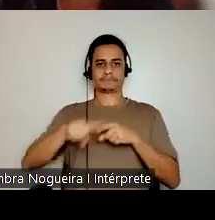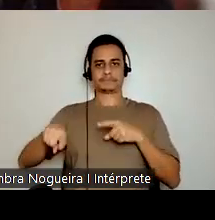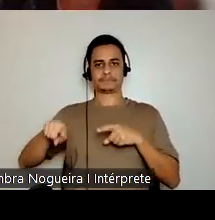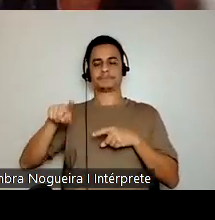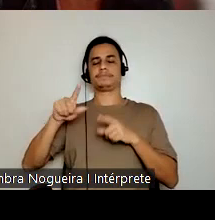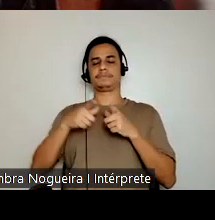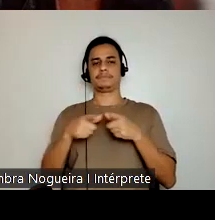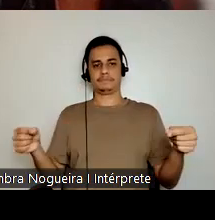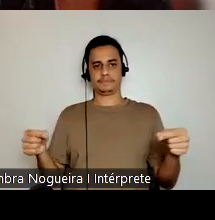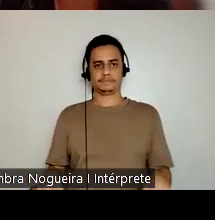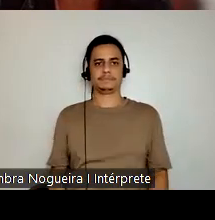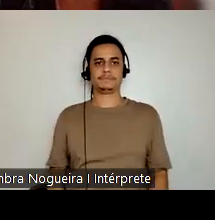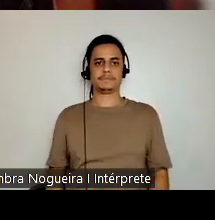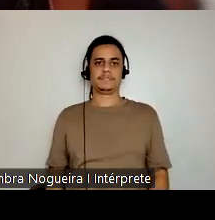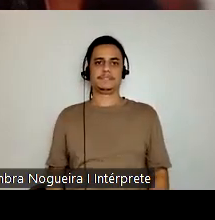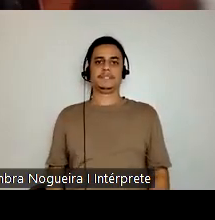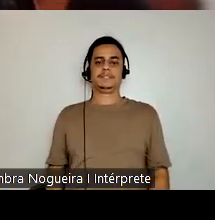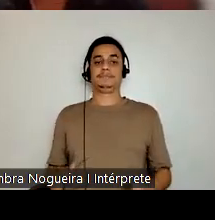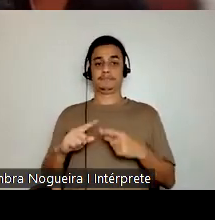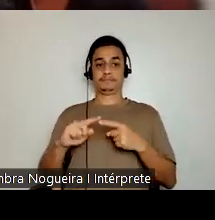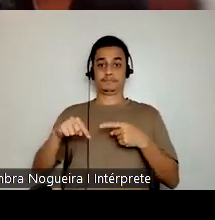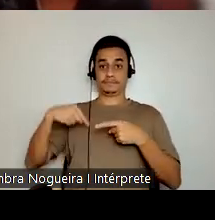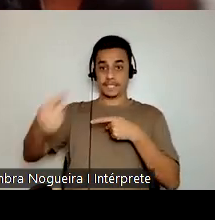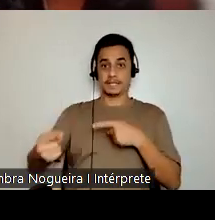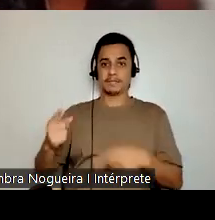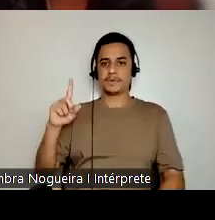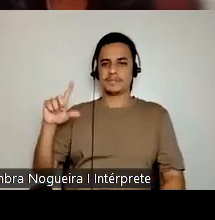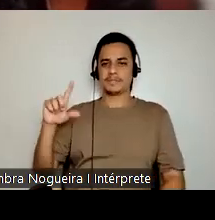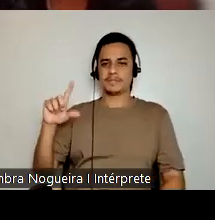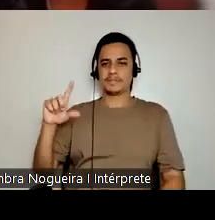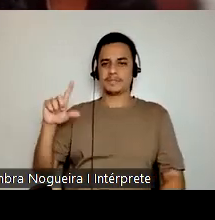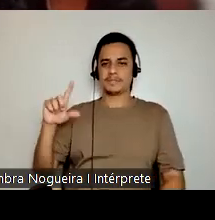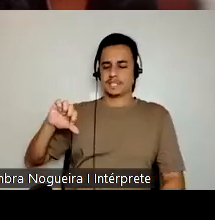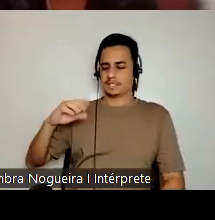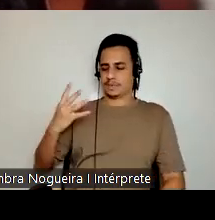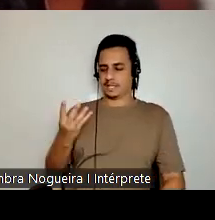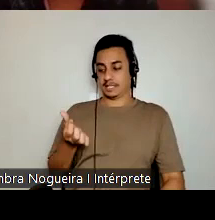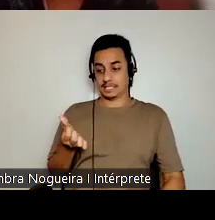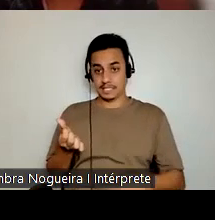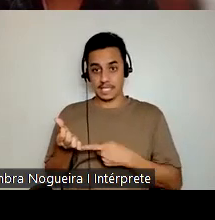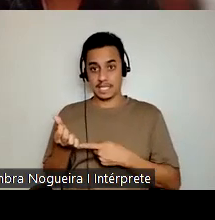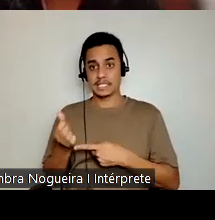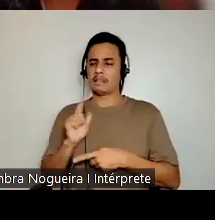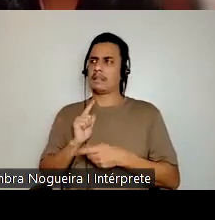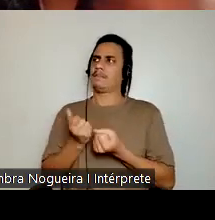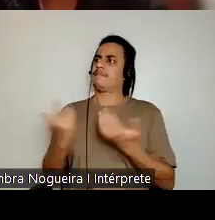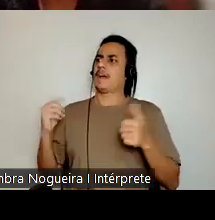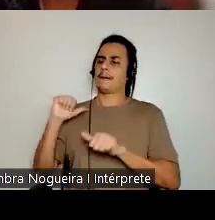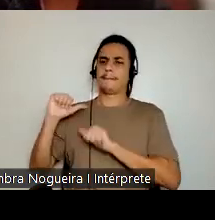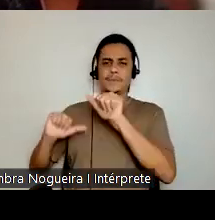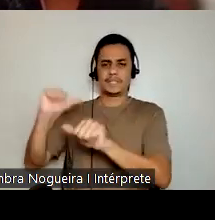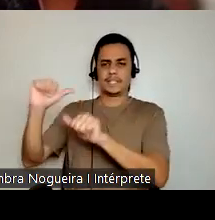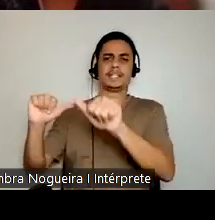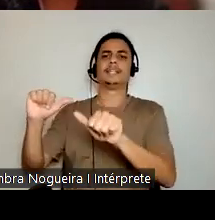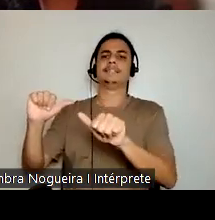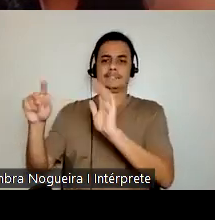Bom, então, depois de 1946 há muitas mudanças, mudança geopolítica